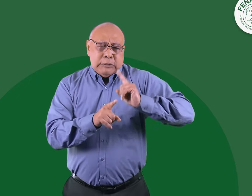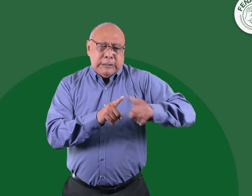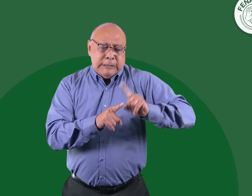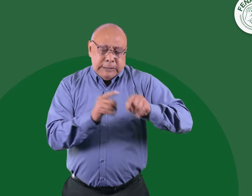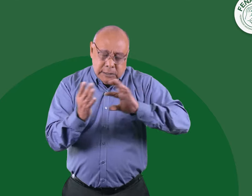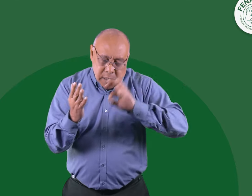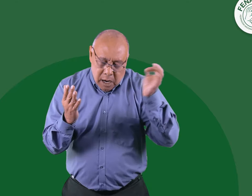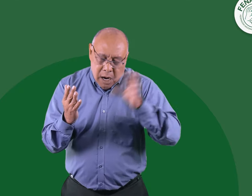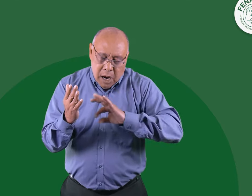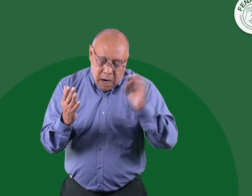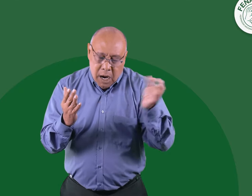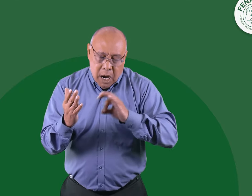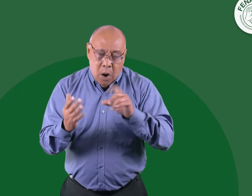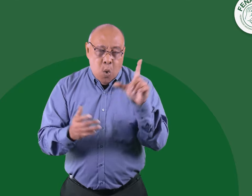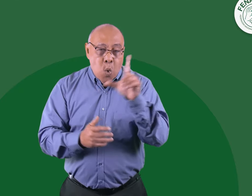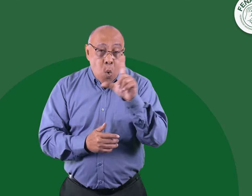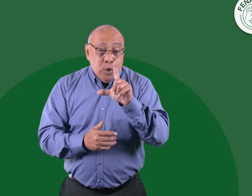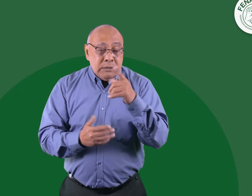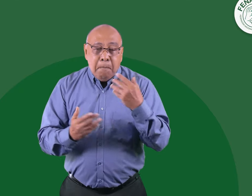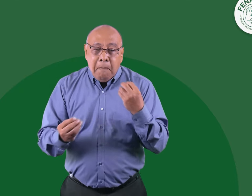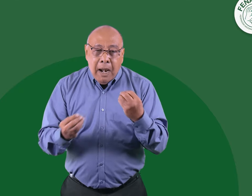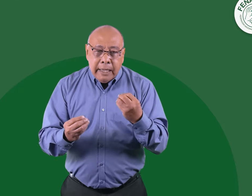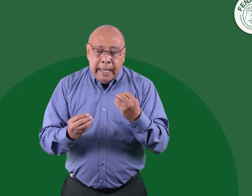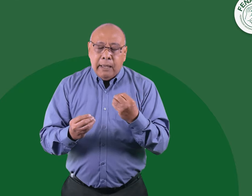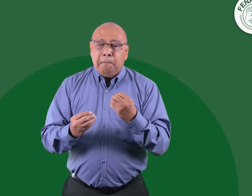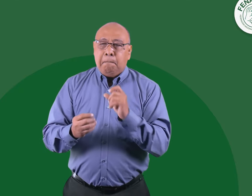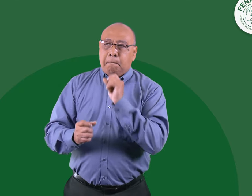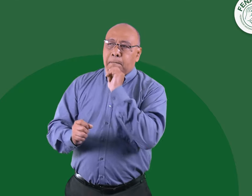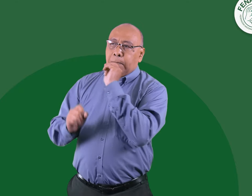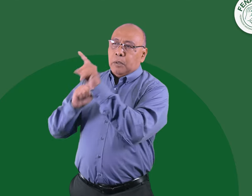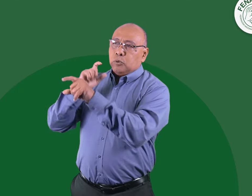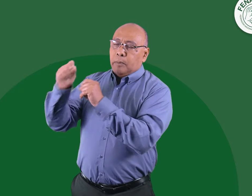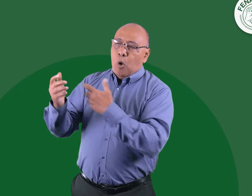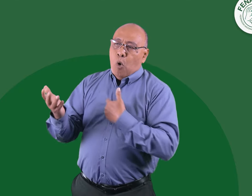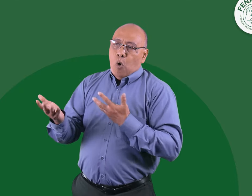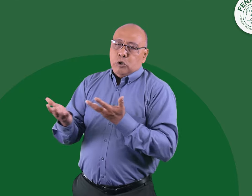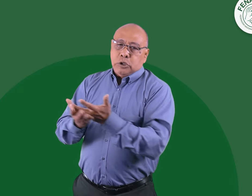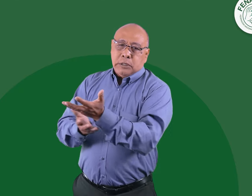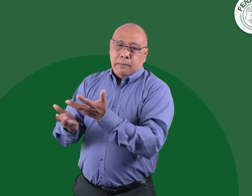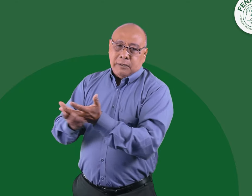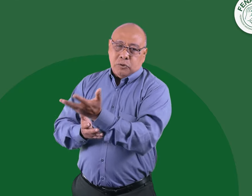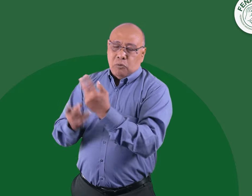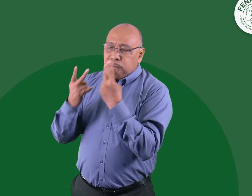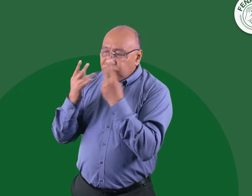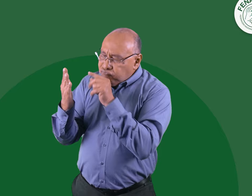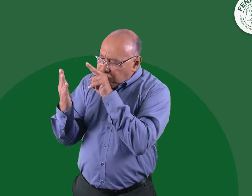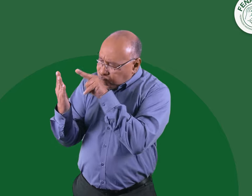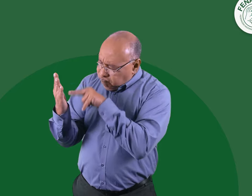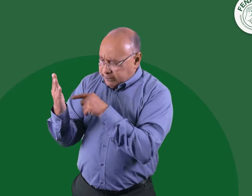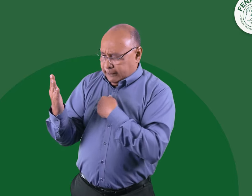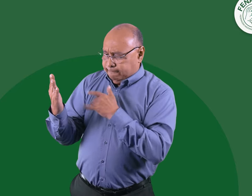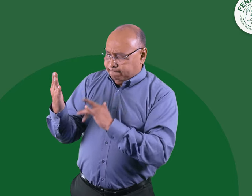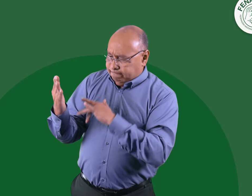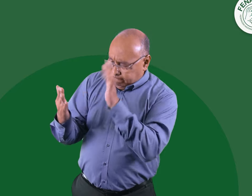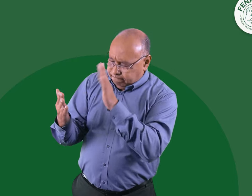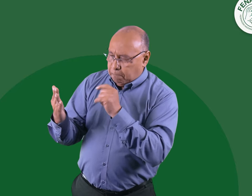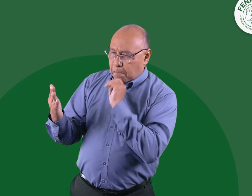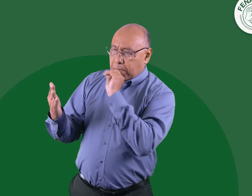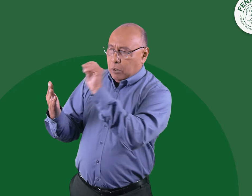demasiadas páginas en donde se encontraban seis documentos diferentes. FENASCOL estuvo en el transcurso